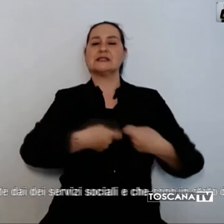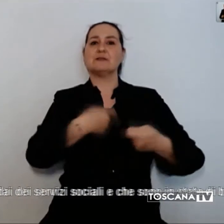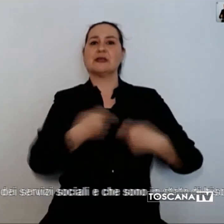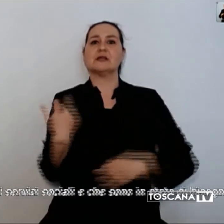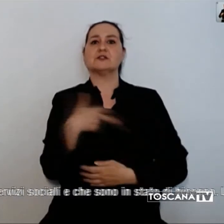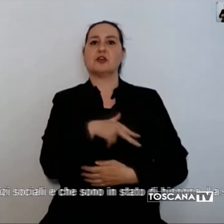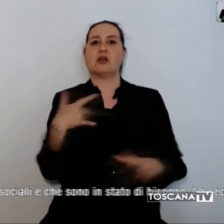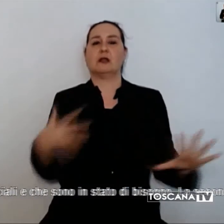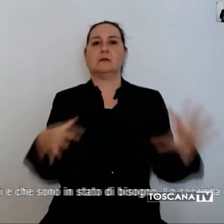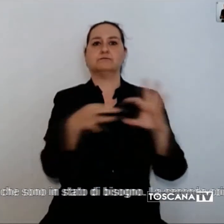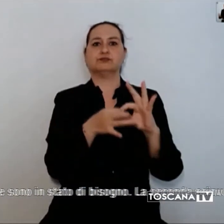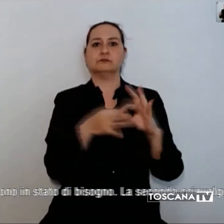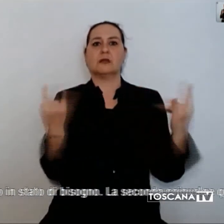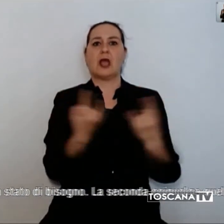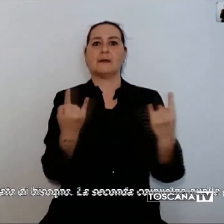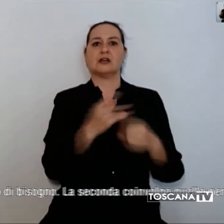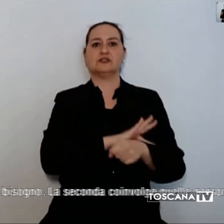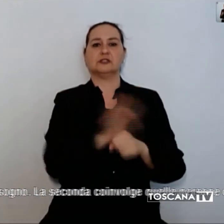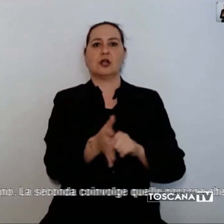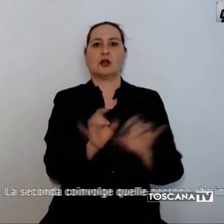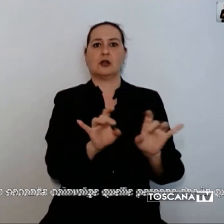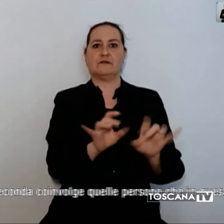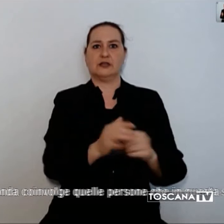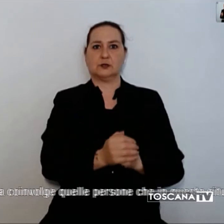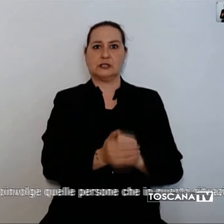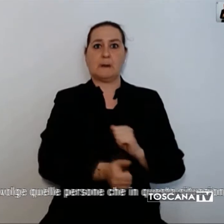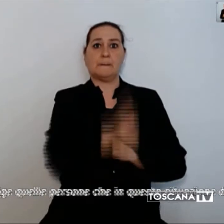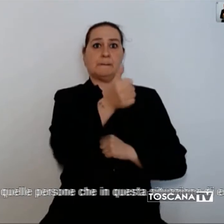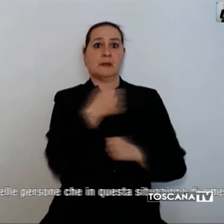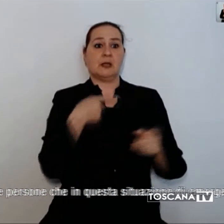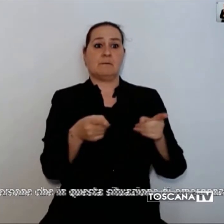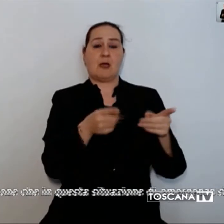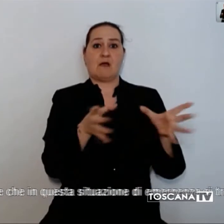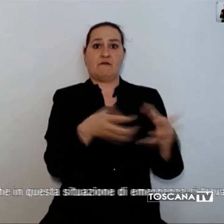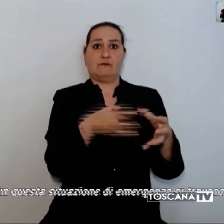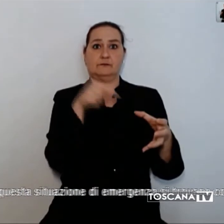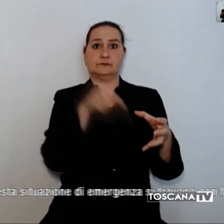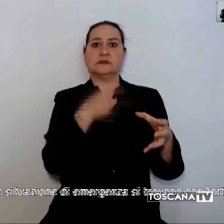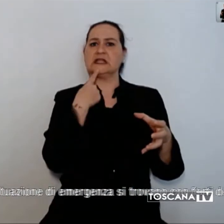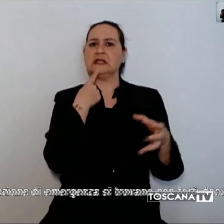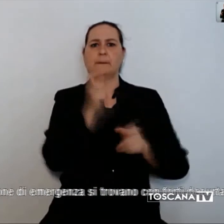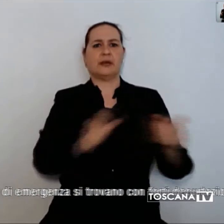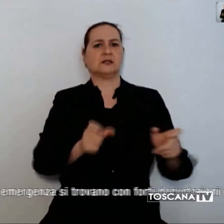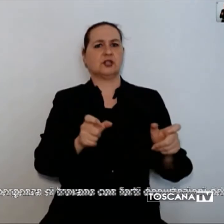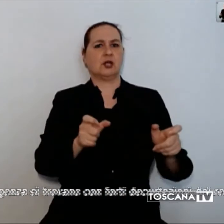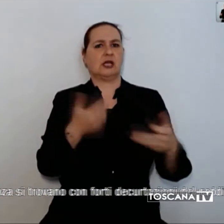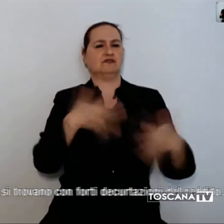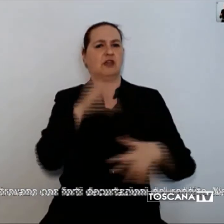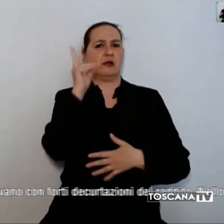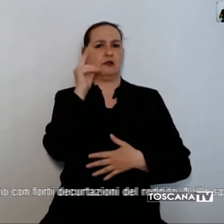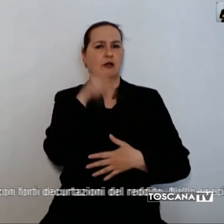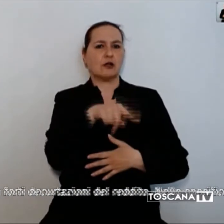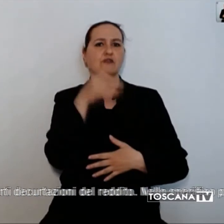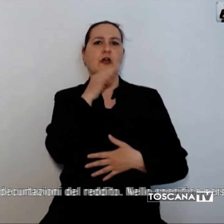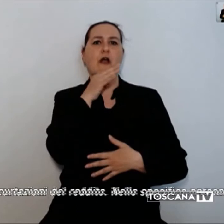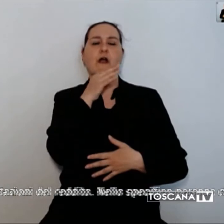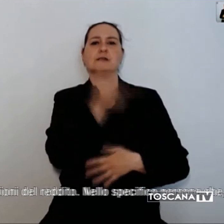'emergenza coronavirus. La prima fascia riguarda le persone già seguite o che sono ora intercettate dai servizi sociali